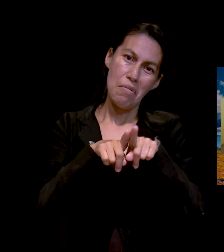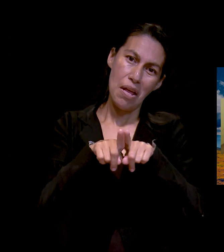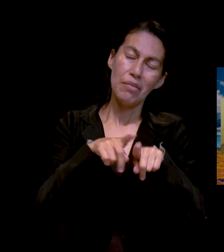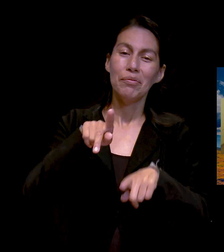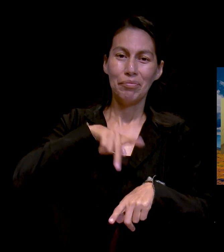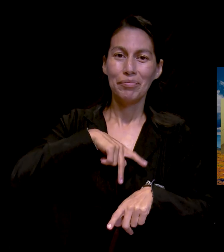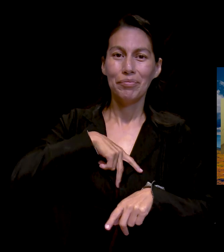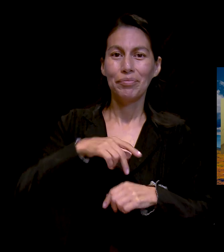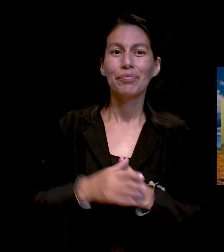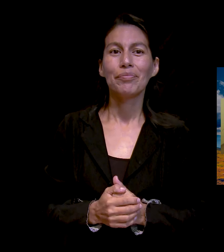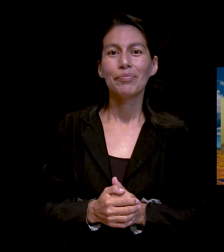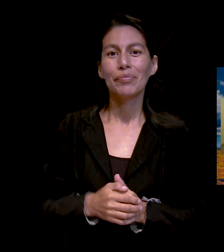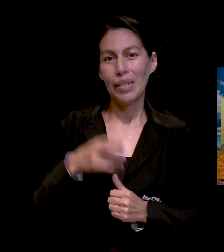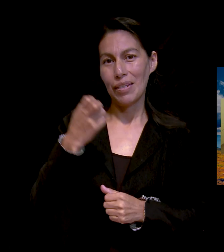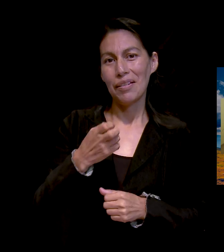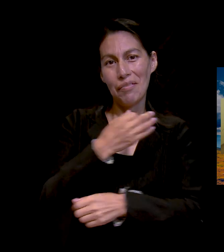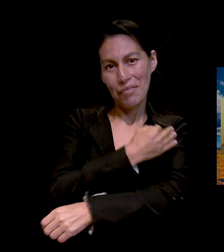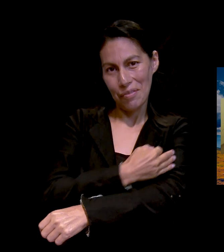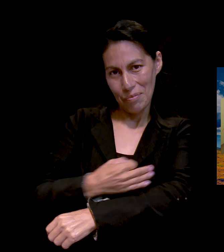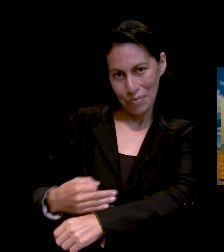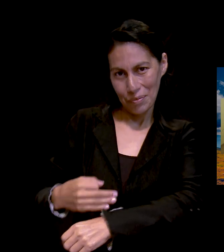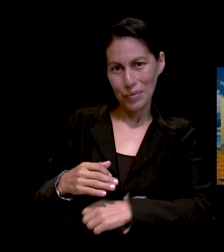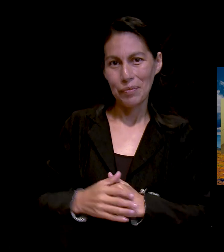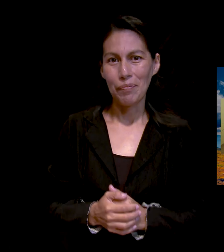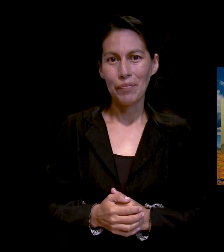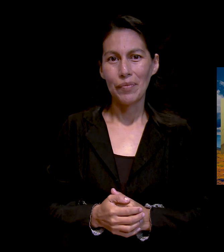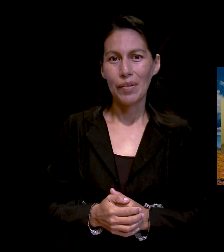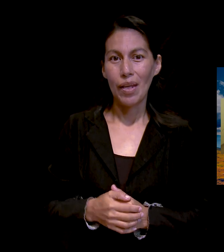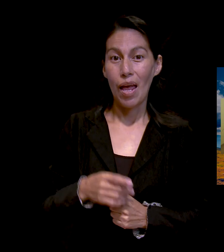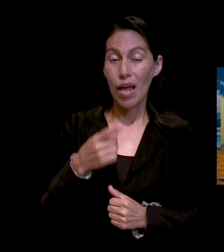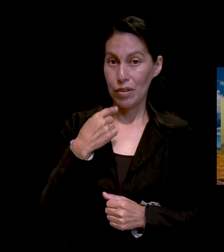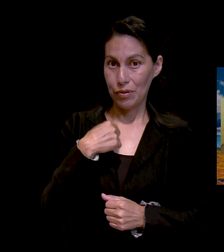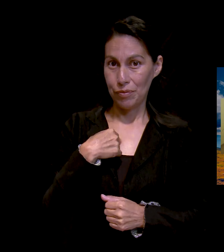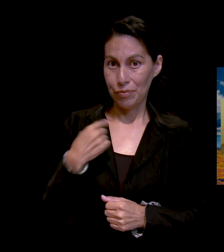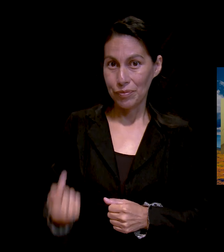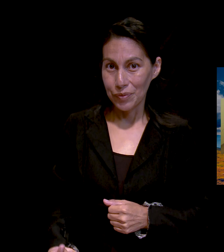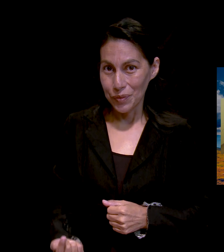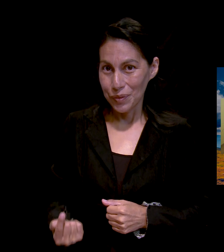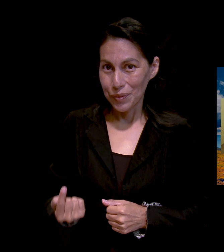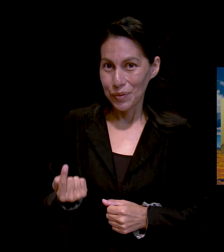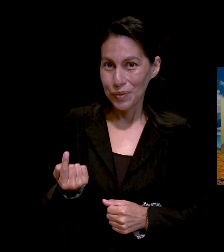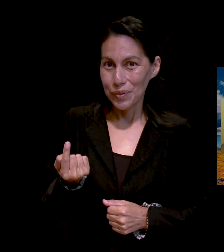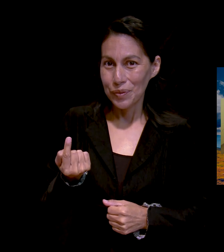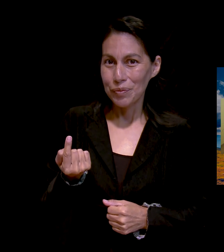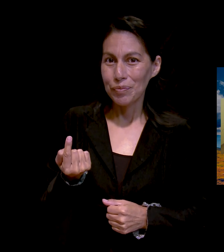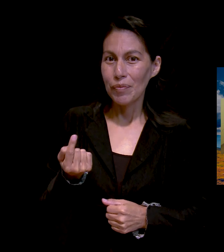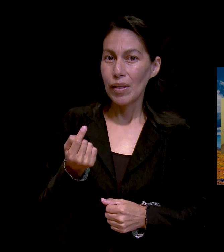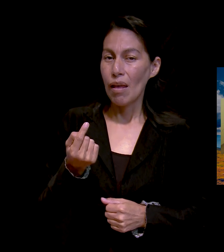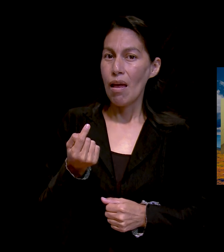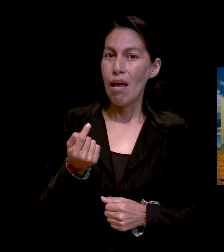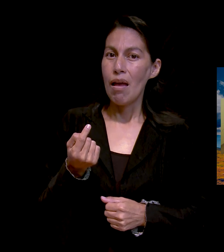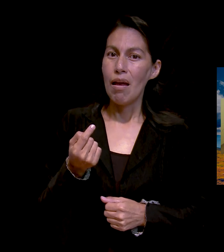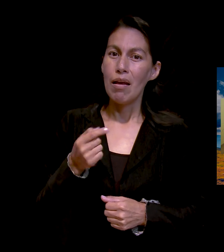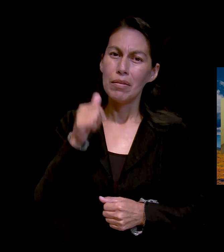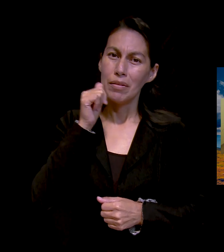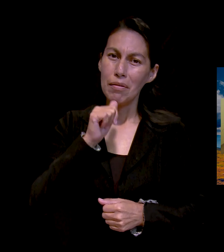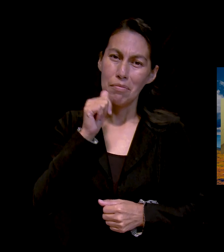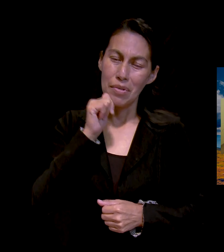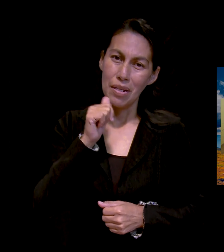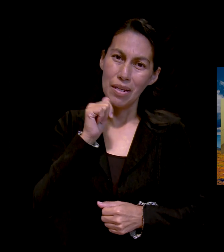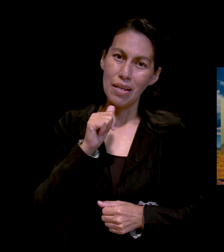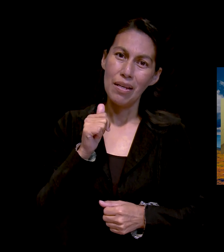es mi familia. Y desde pequeña, aunque no soy nacida en el Evangelio Adventista,